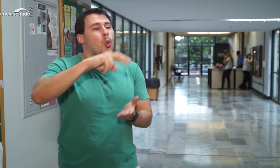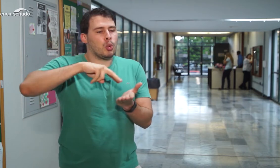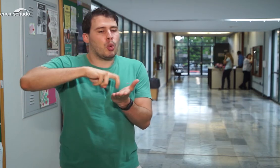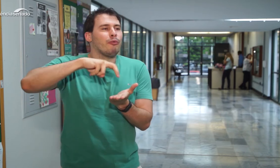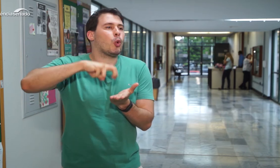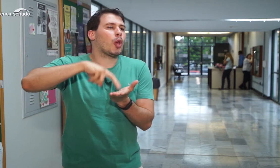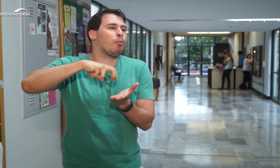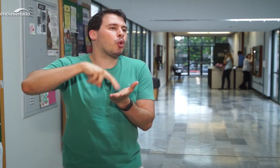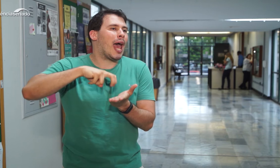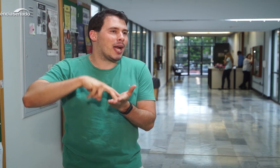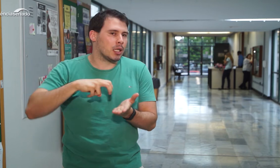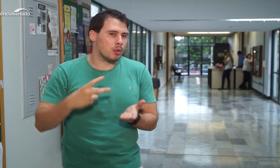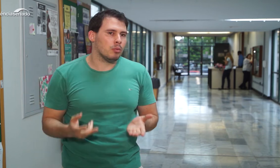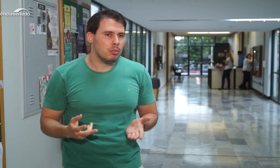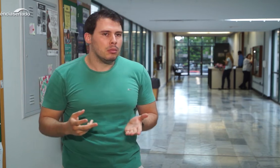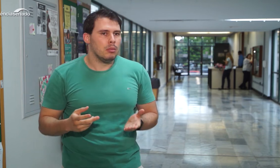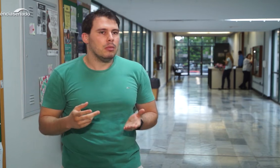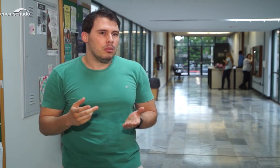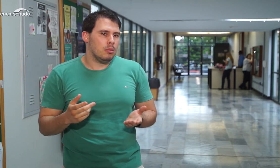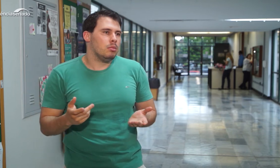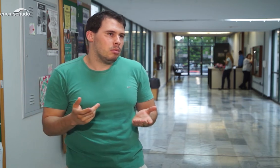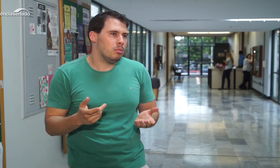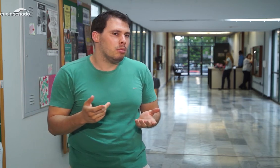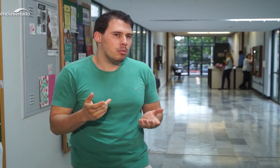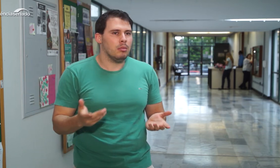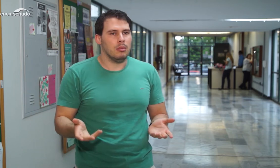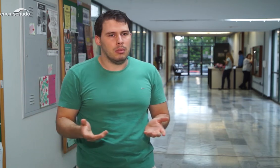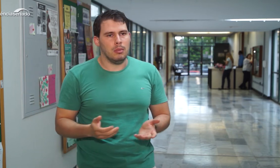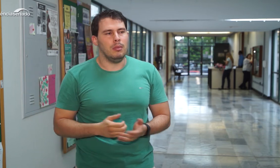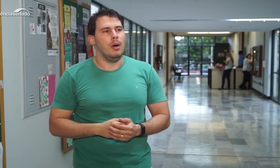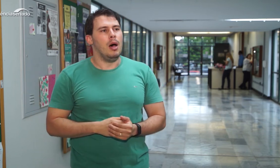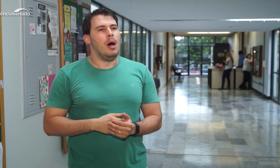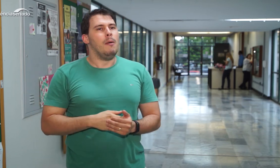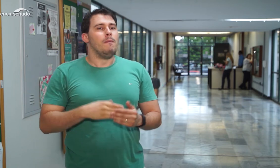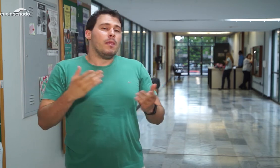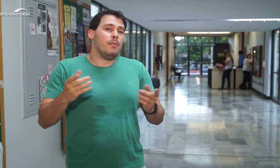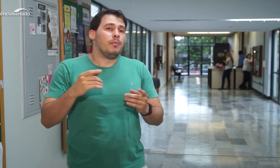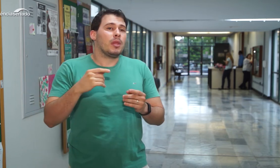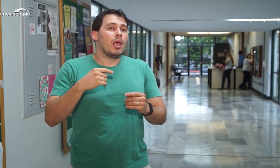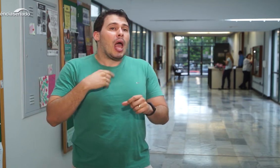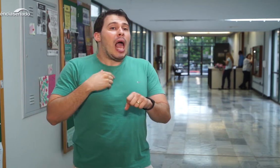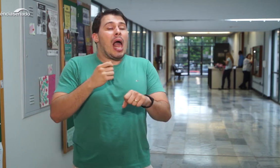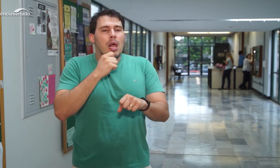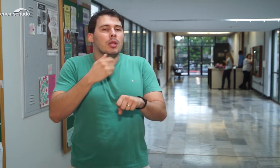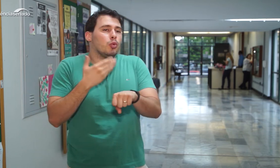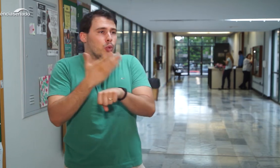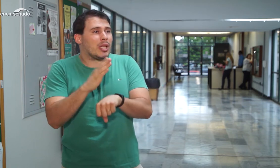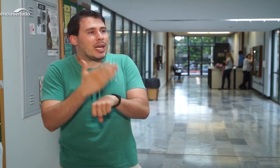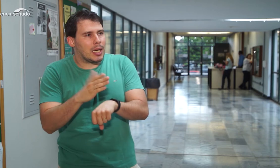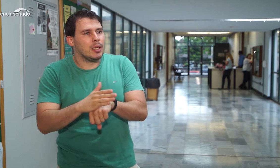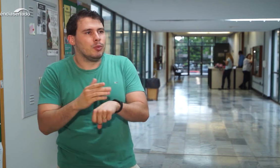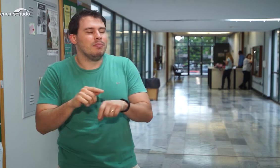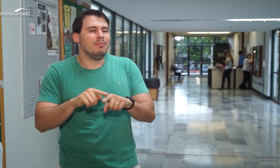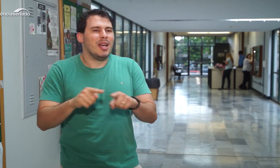relacionar, porque falta um pouco de acesso ao vocabulário. Então, eu estou me